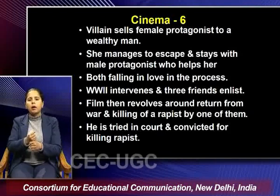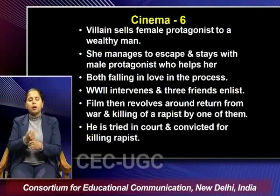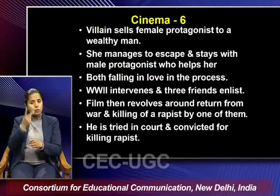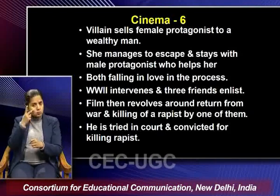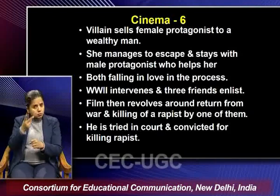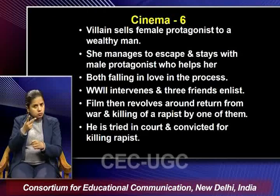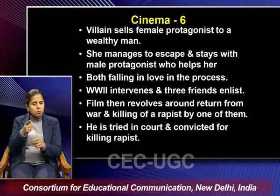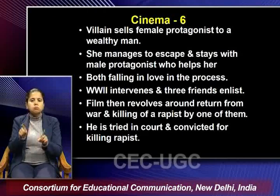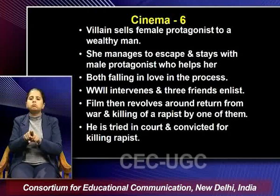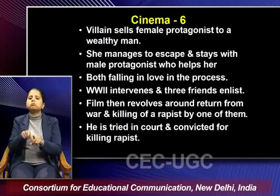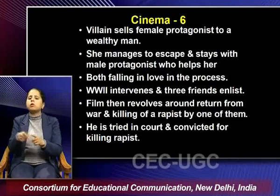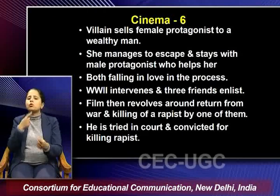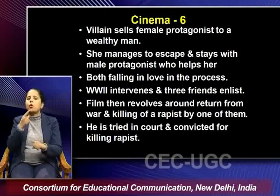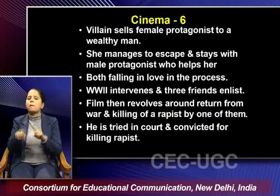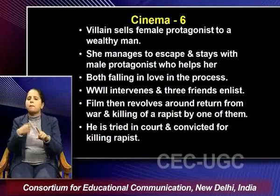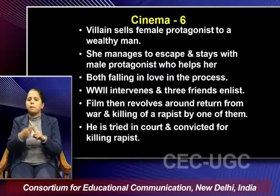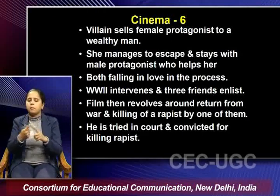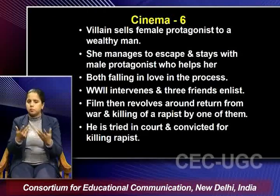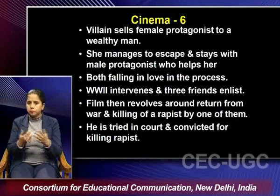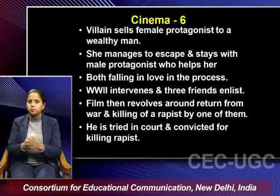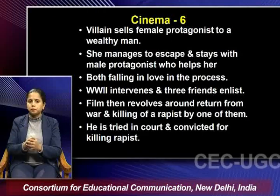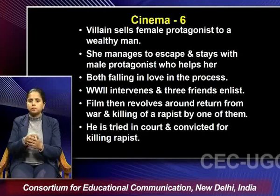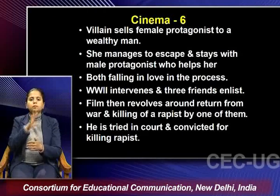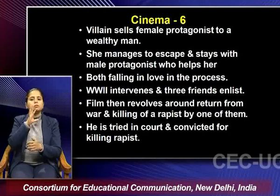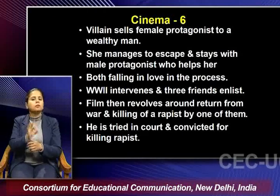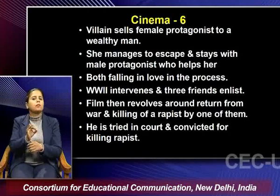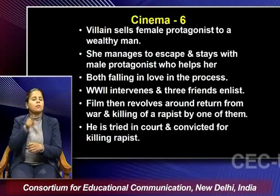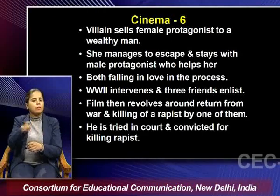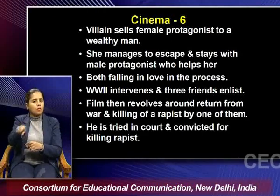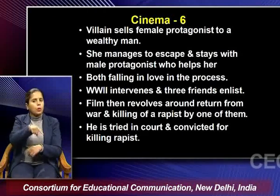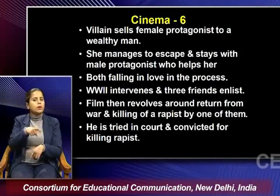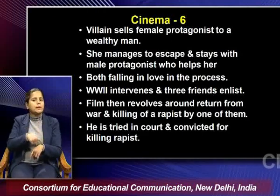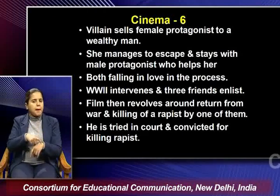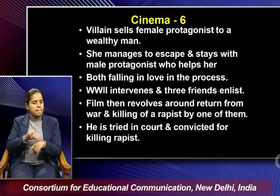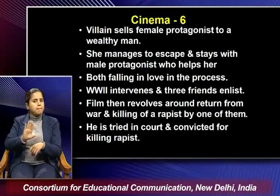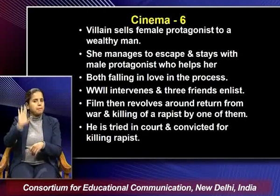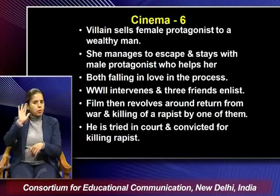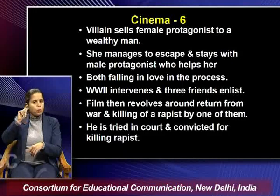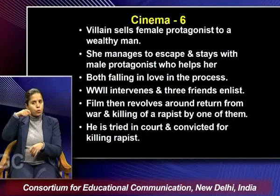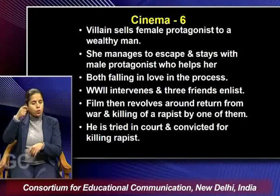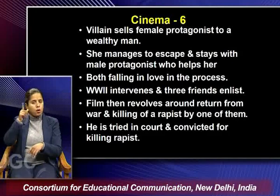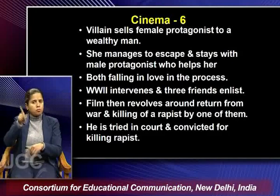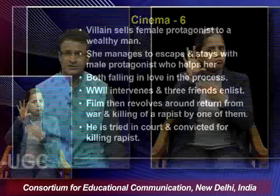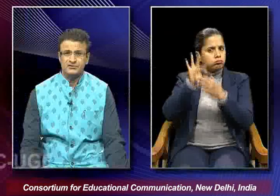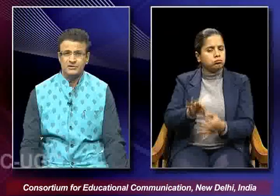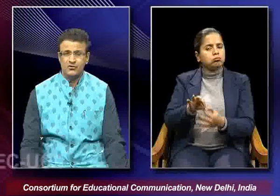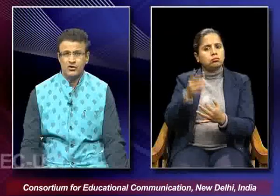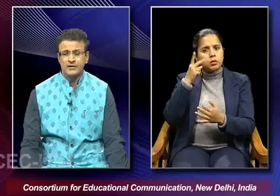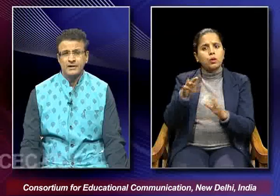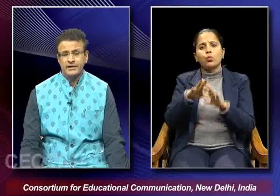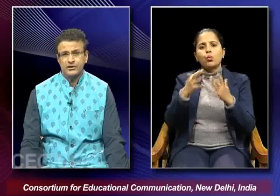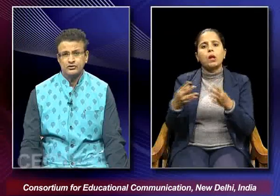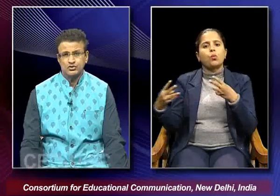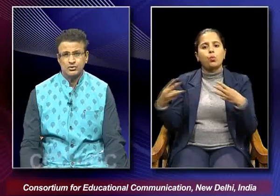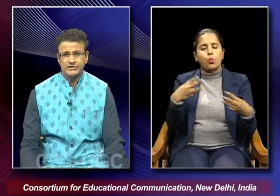in a way talking about the reality of that particular period that he was trying to connect with the world war